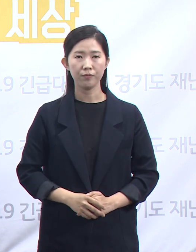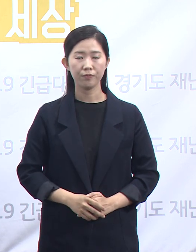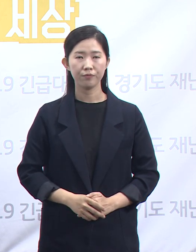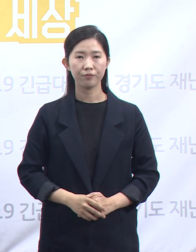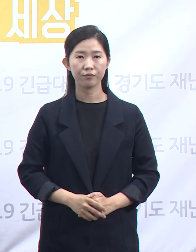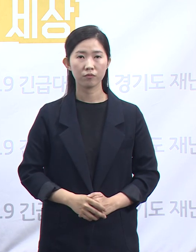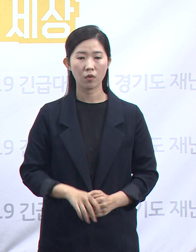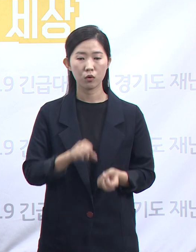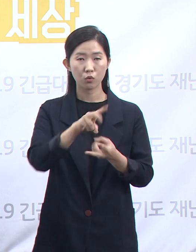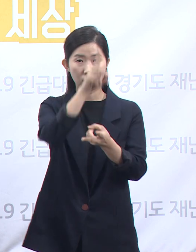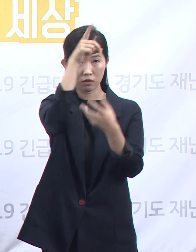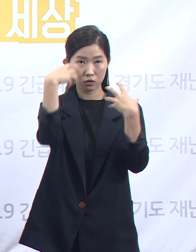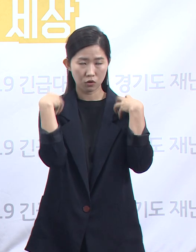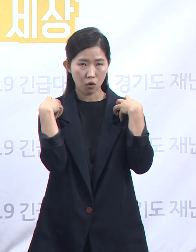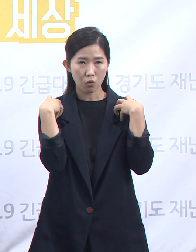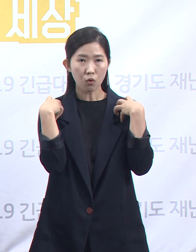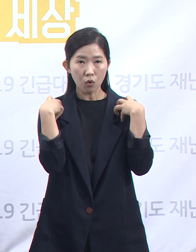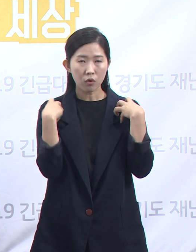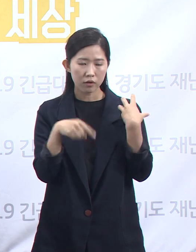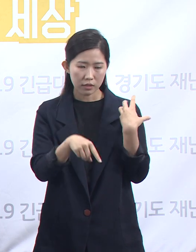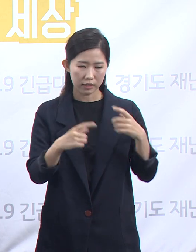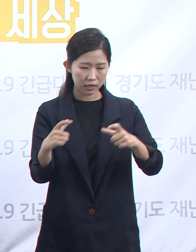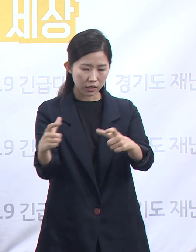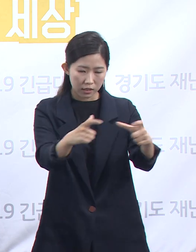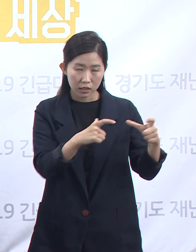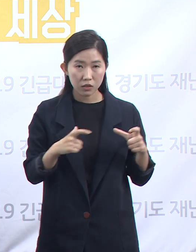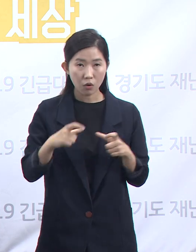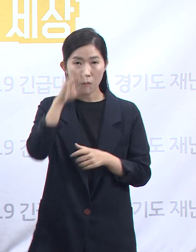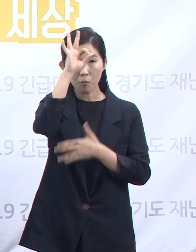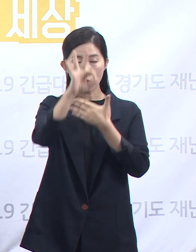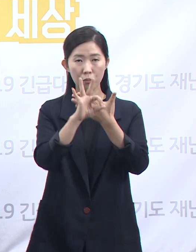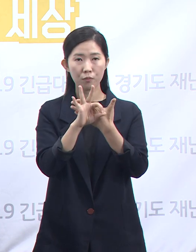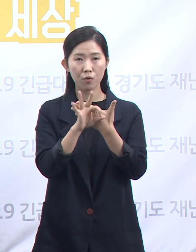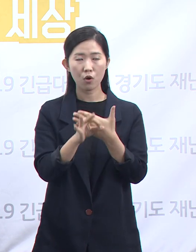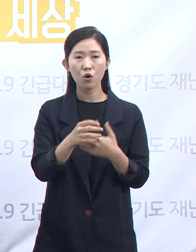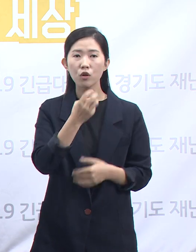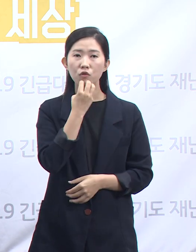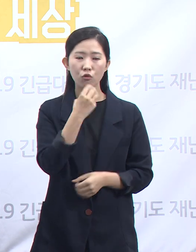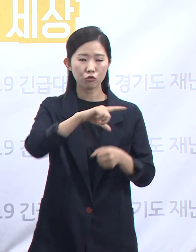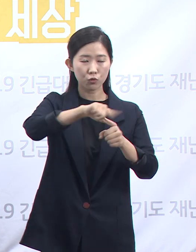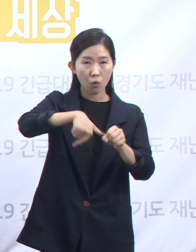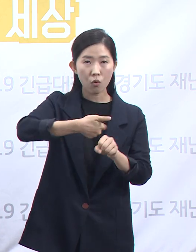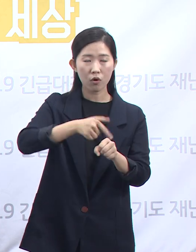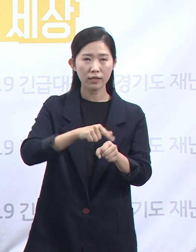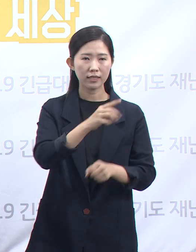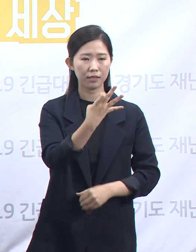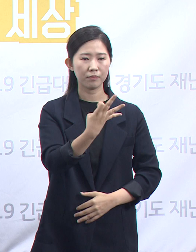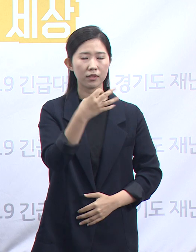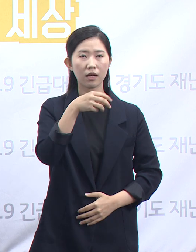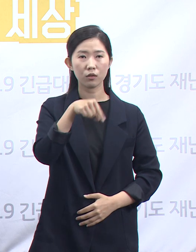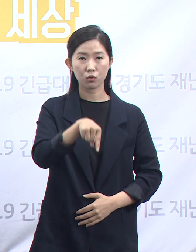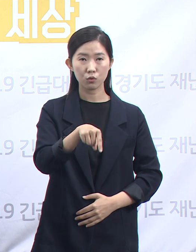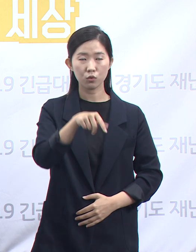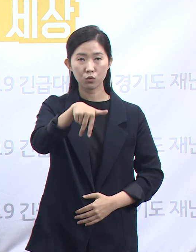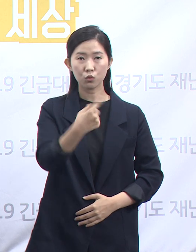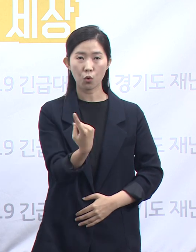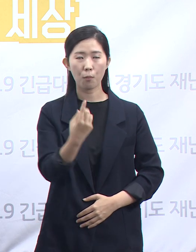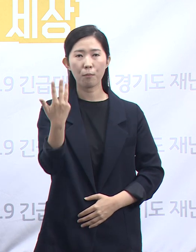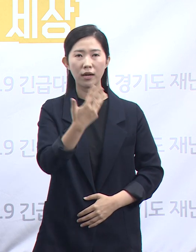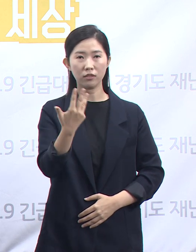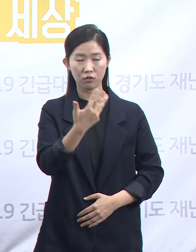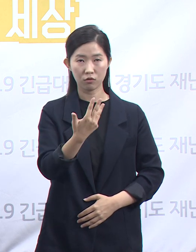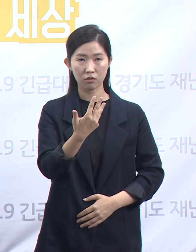조달청의 조달규모를 지역별로 살펴보면 수도권은 14조 8천억 원으로 전체의 32.2